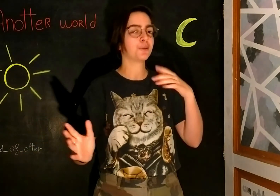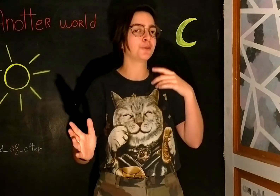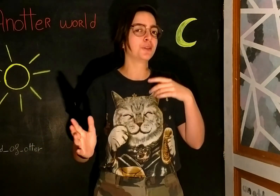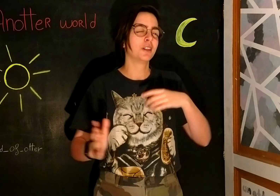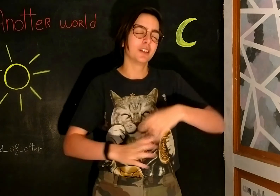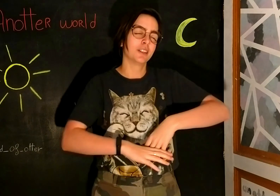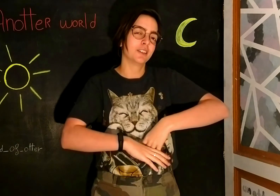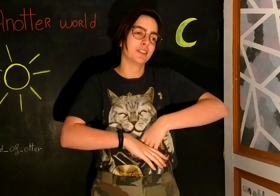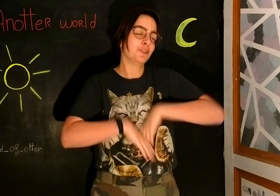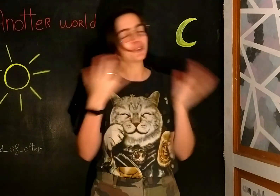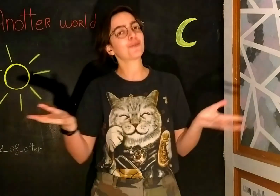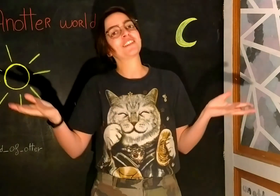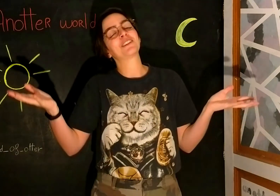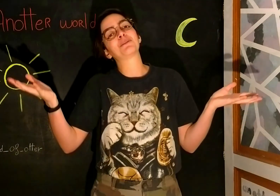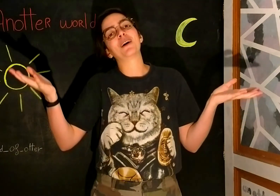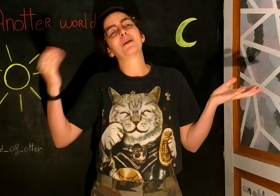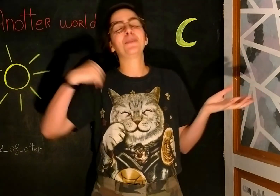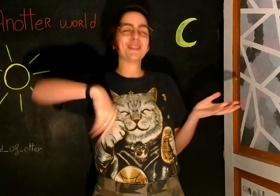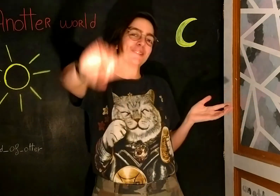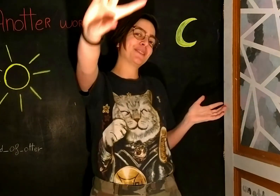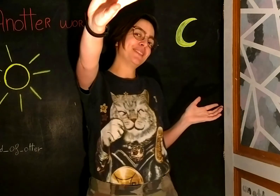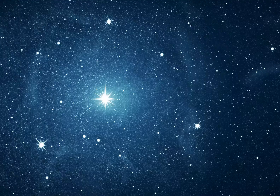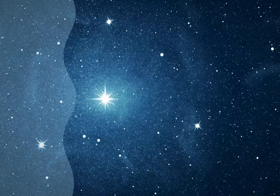ou d'une autre facette de moi. Bisous !